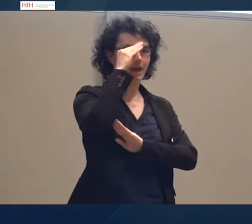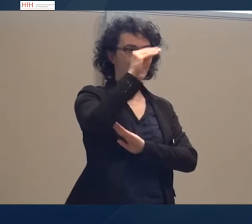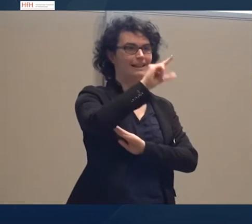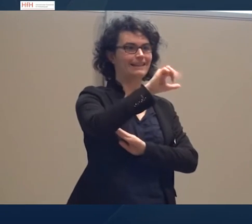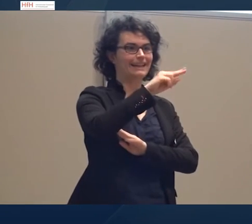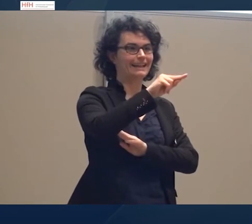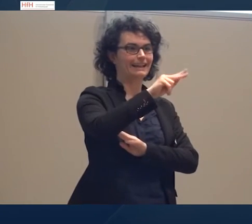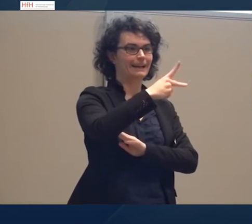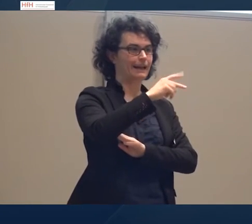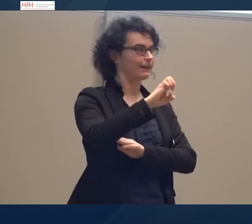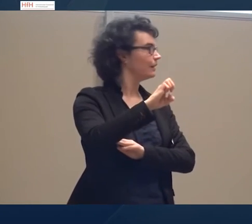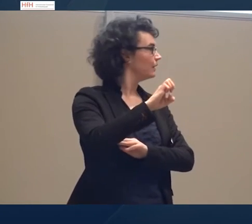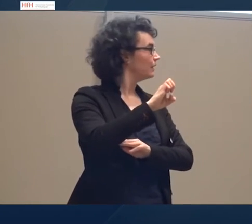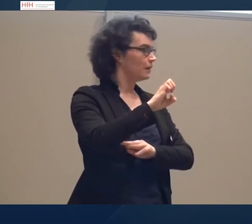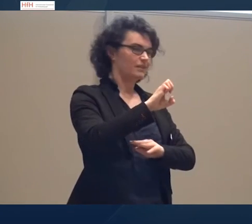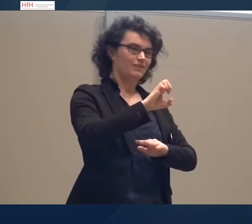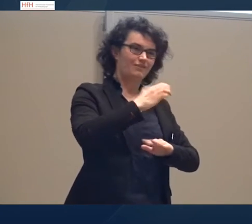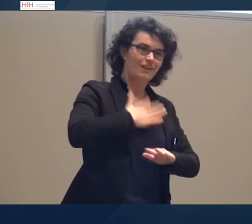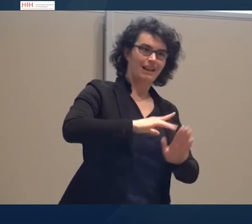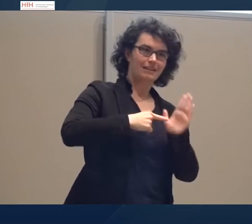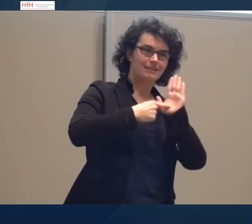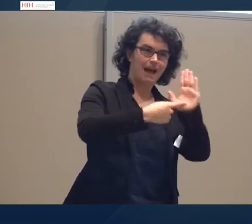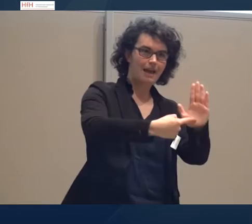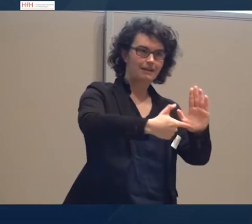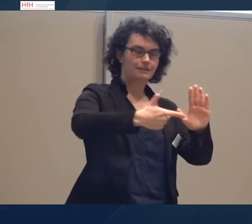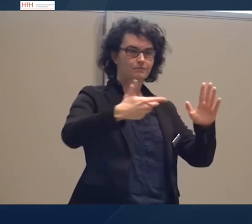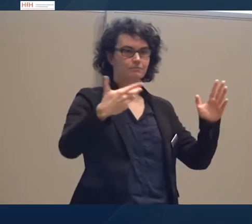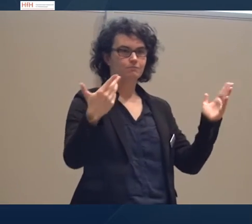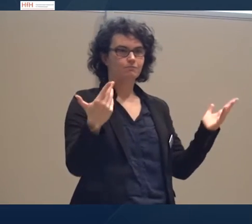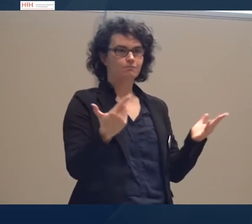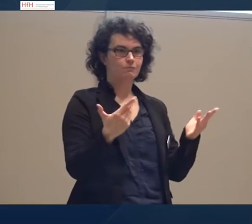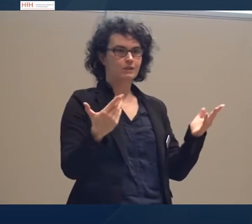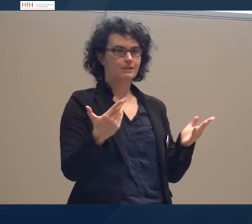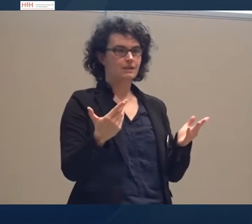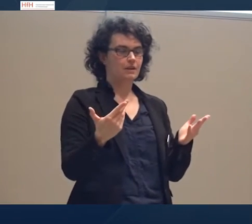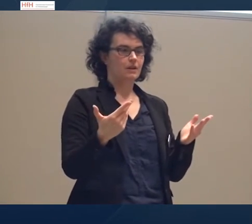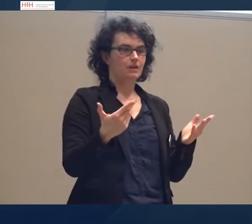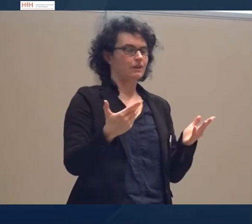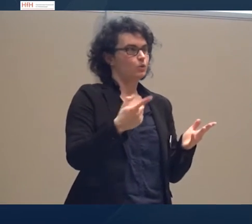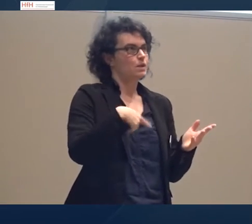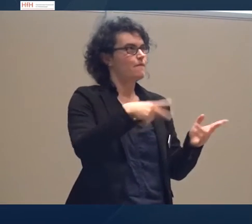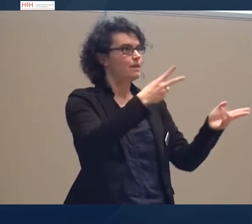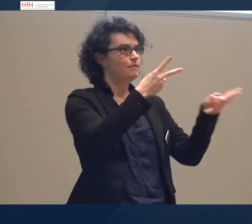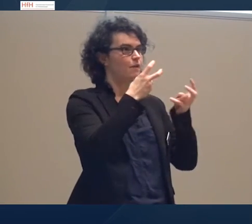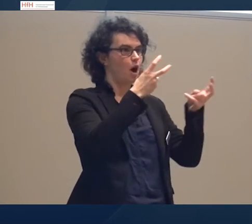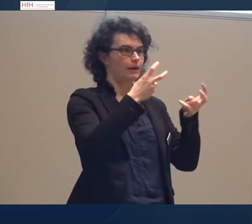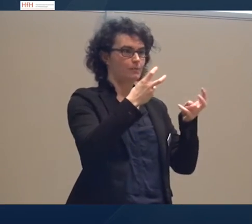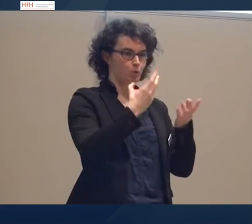wie unsere Wahrnehmung von der Realität, wie wir die